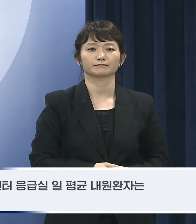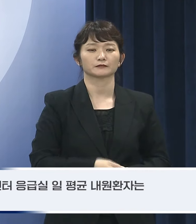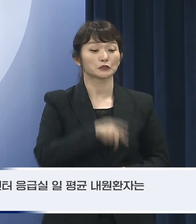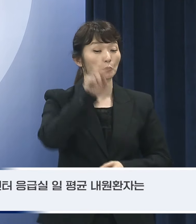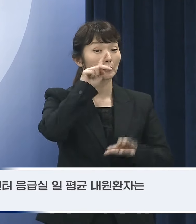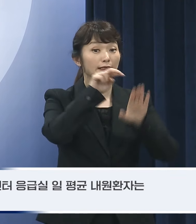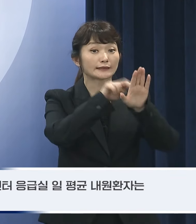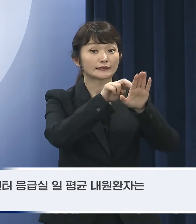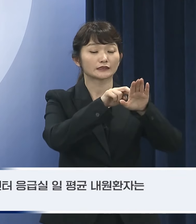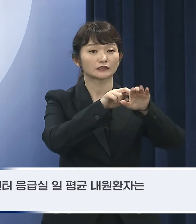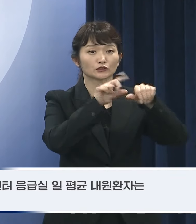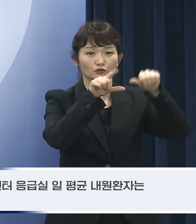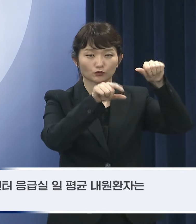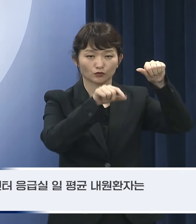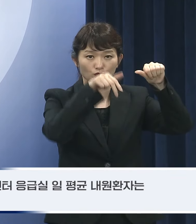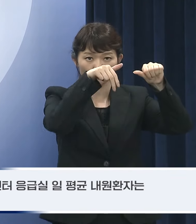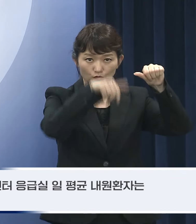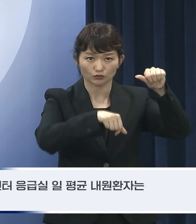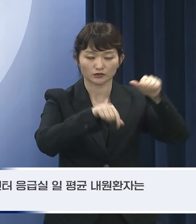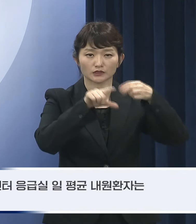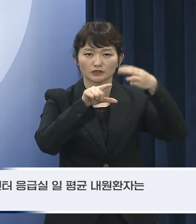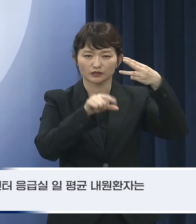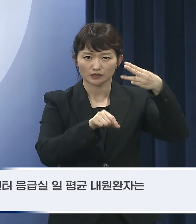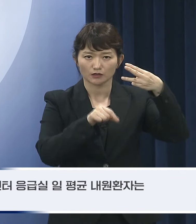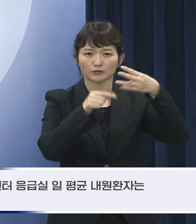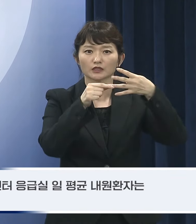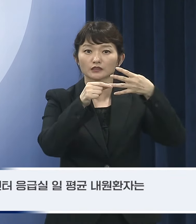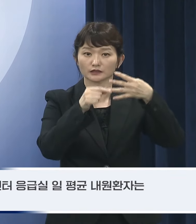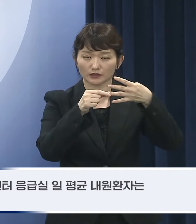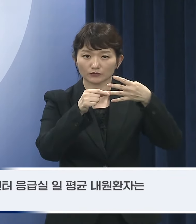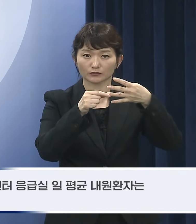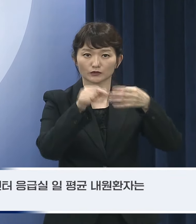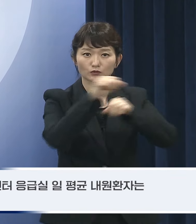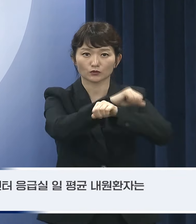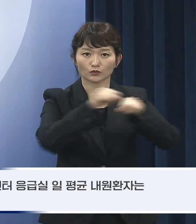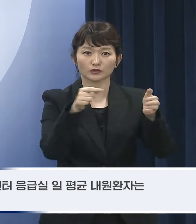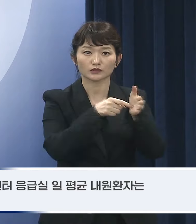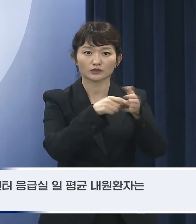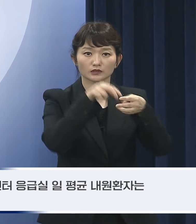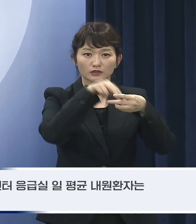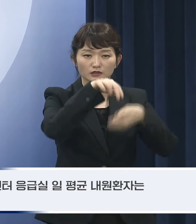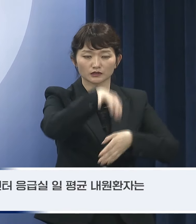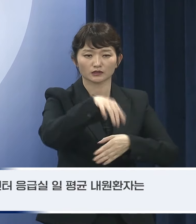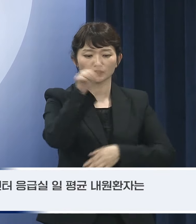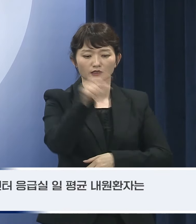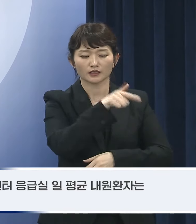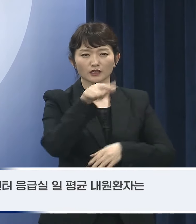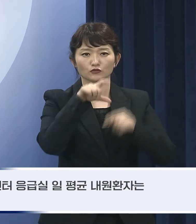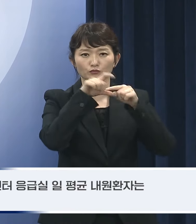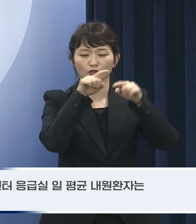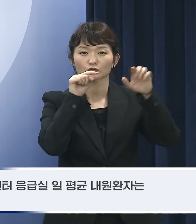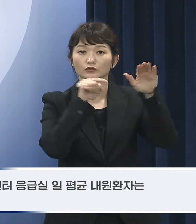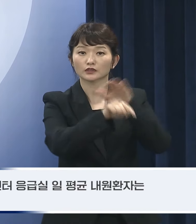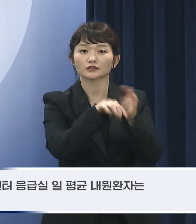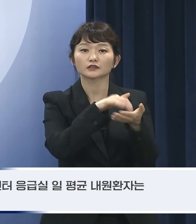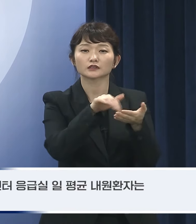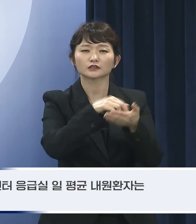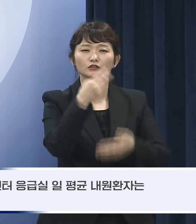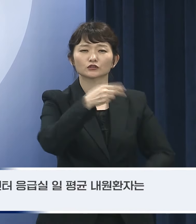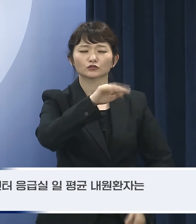비상진료 5주차인 3월 3주에 권역응급의료센터 응급실 일평균 내원 환자는 2